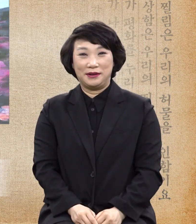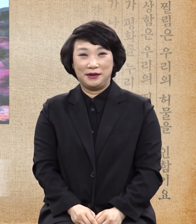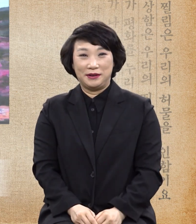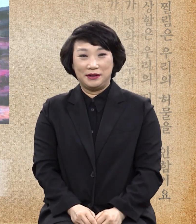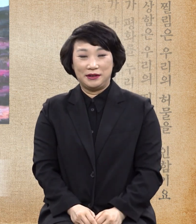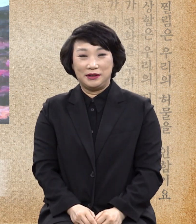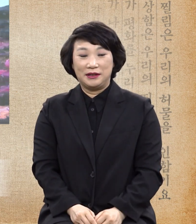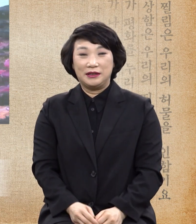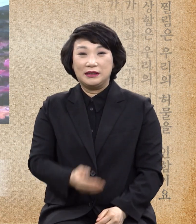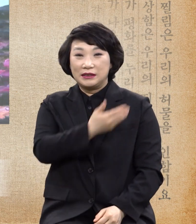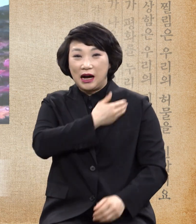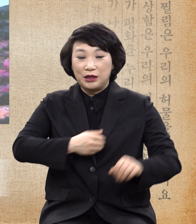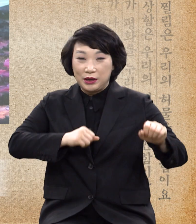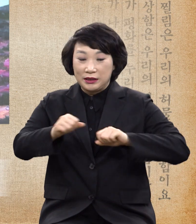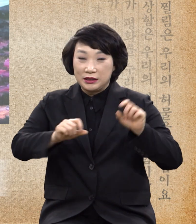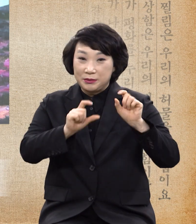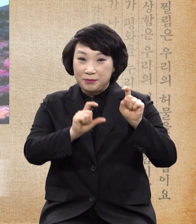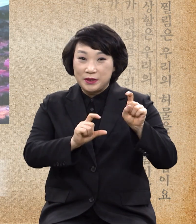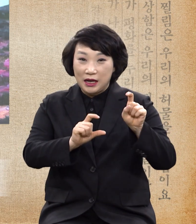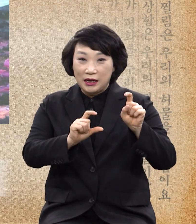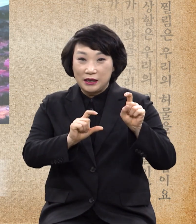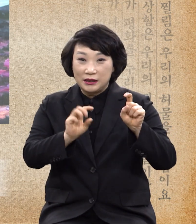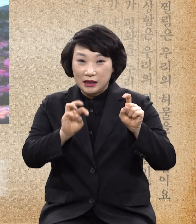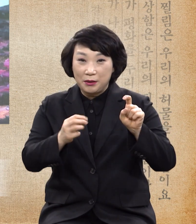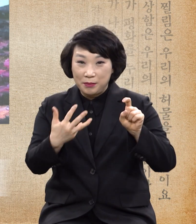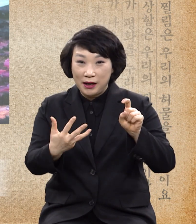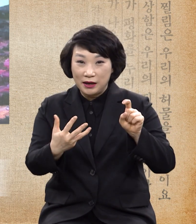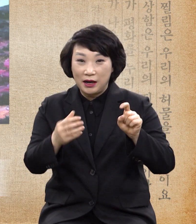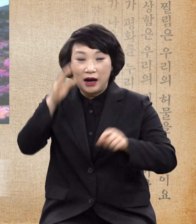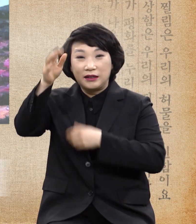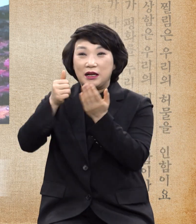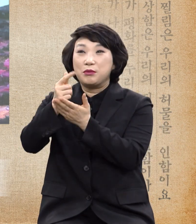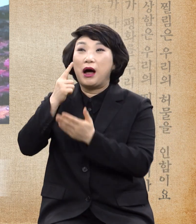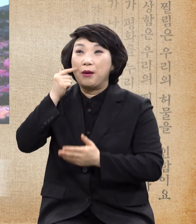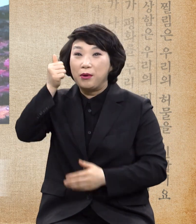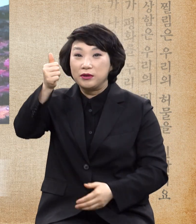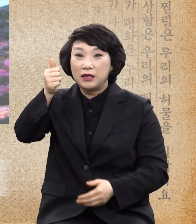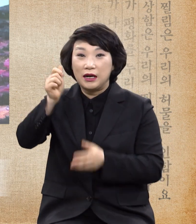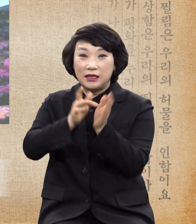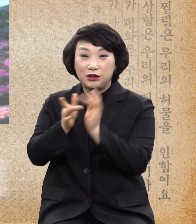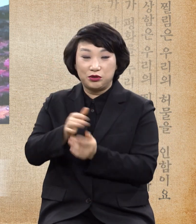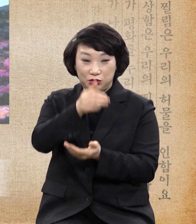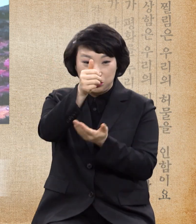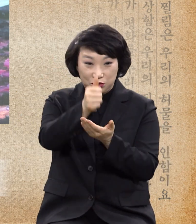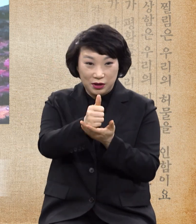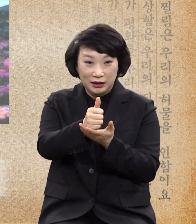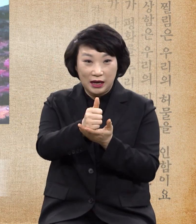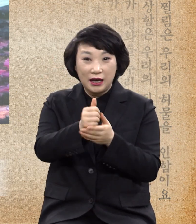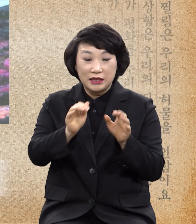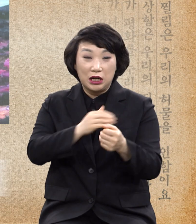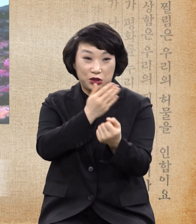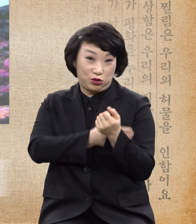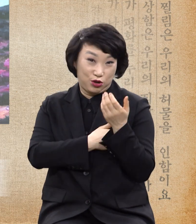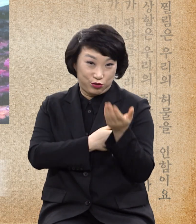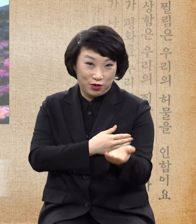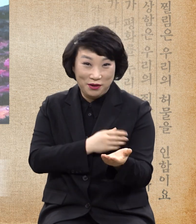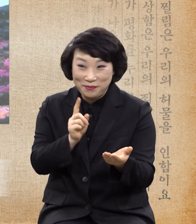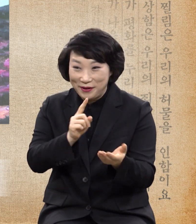사정연 10장 38절에 하나님 아버지가 예수 그리주에게 어떤 능력을 주었다고 말했습니다